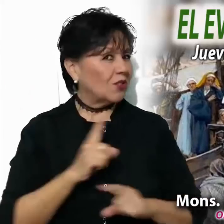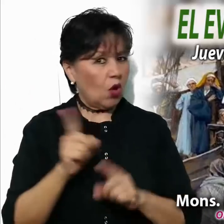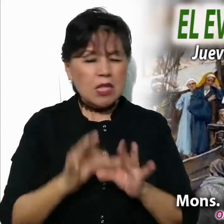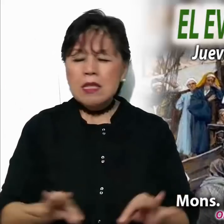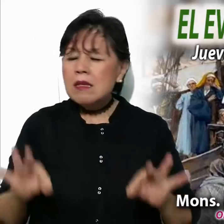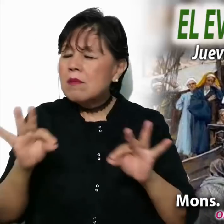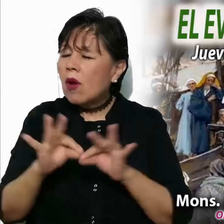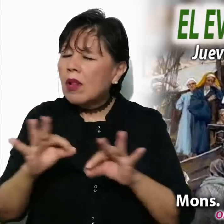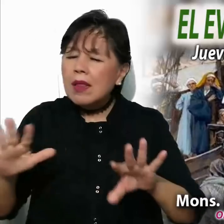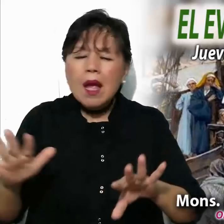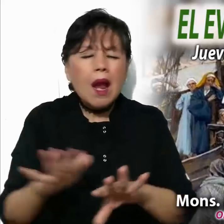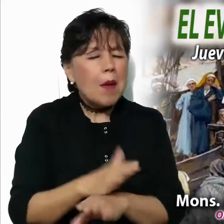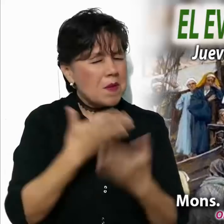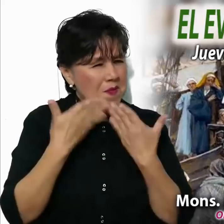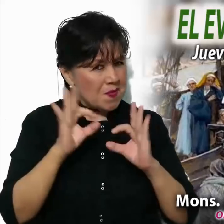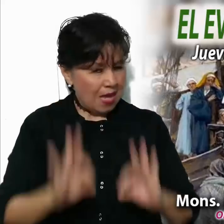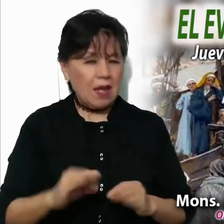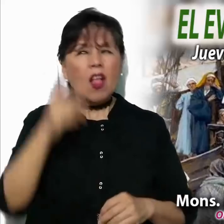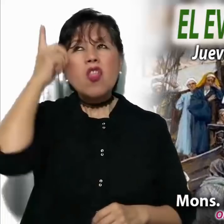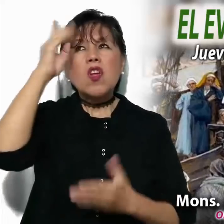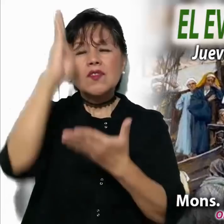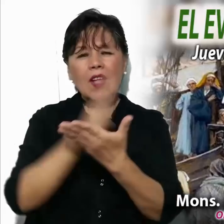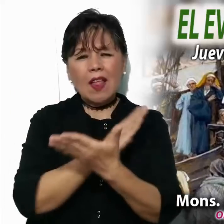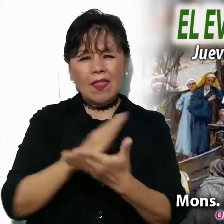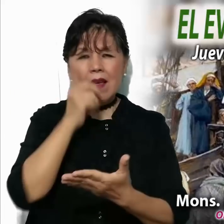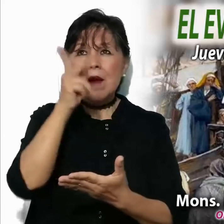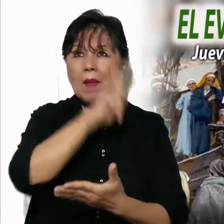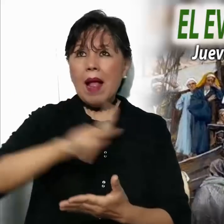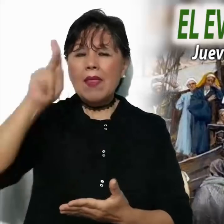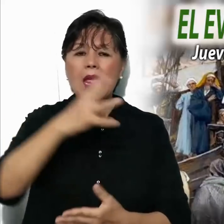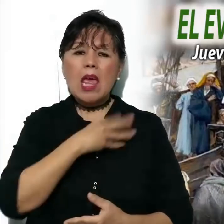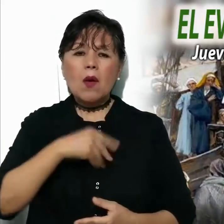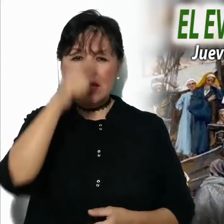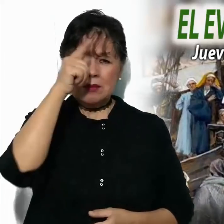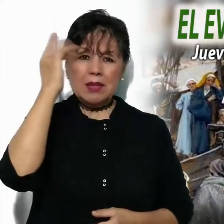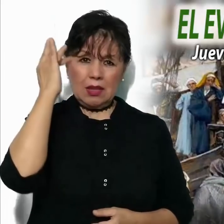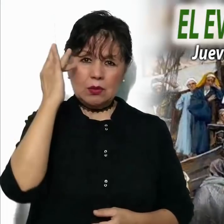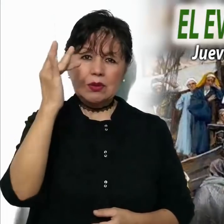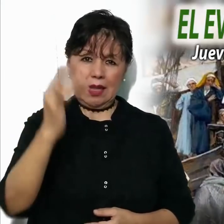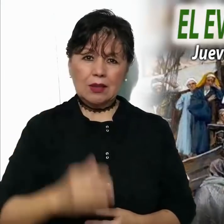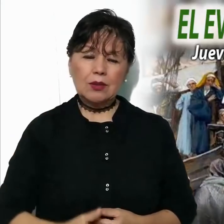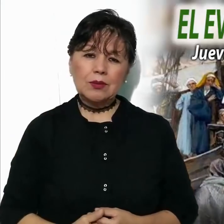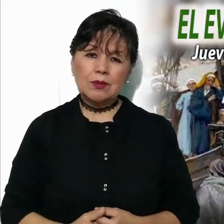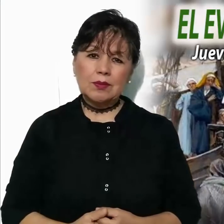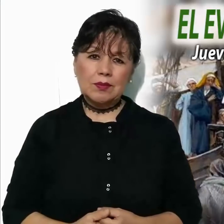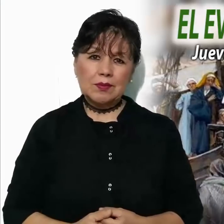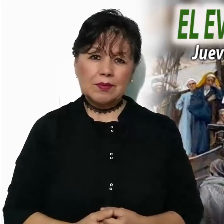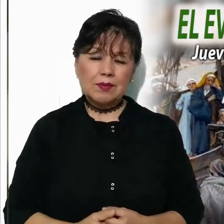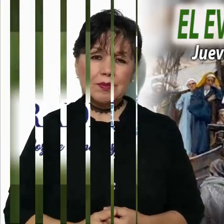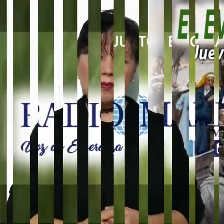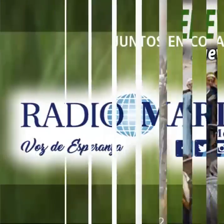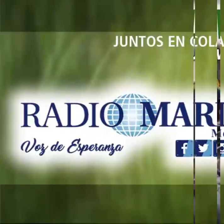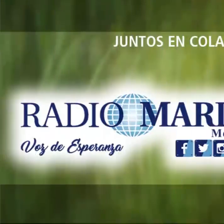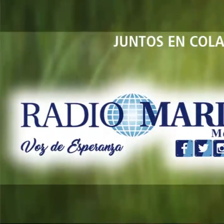la conversión verdadera. El Señor te bendiga en nombre del Padre, y del Hijo, y del Espíritu Santo.